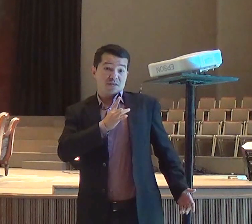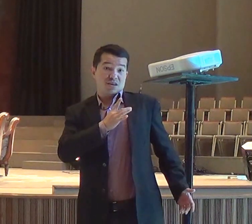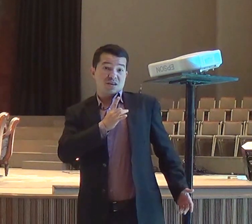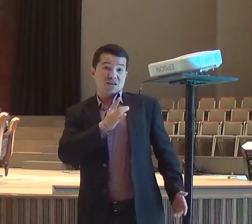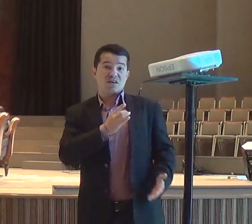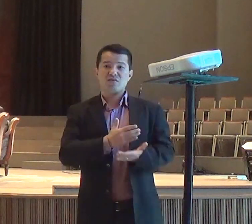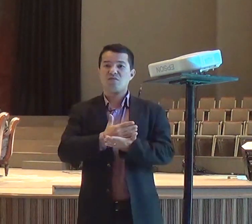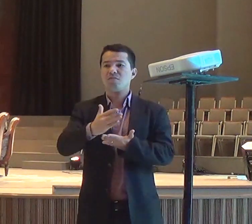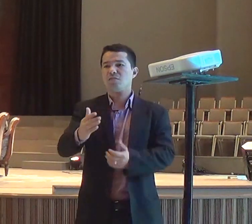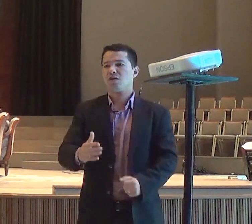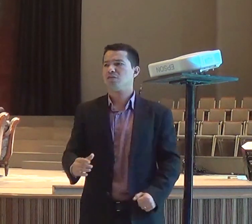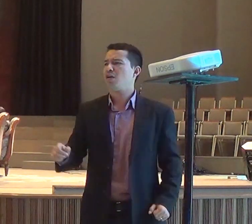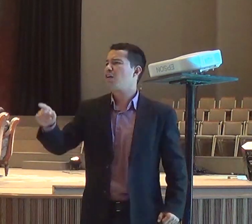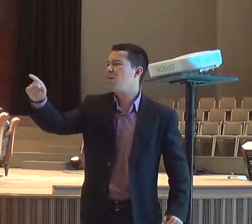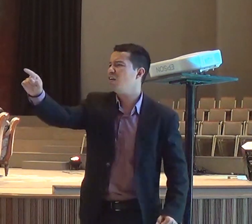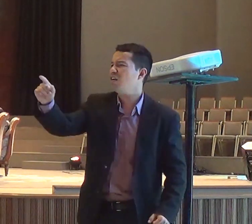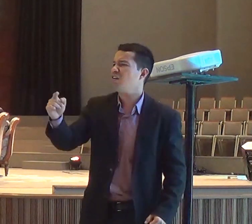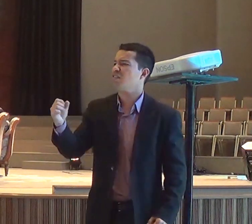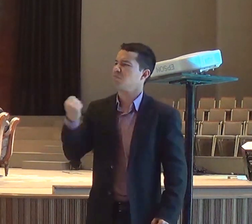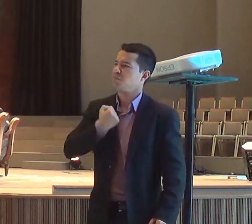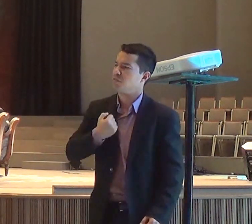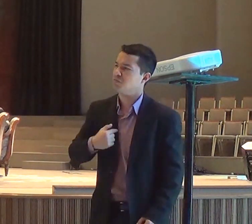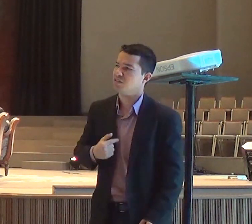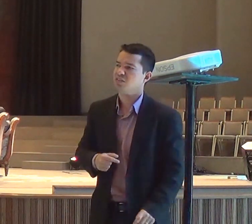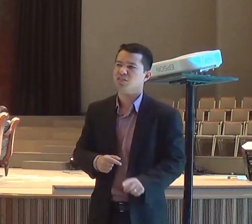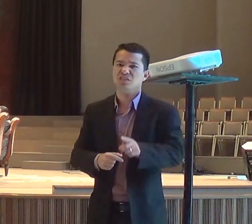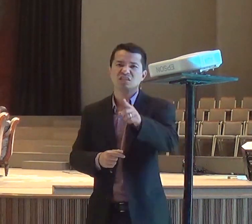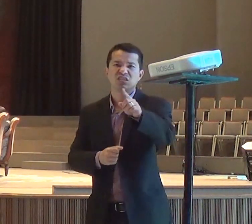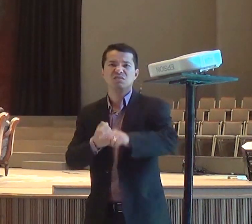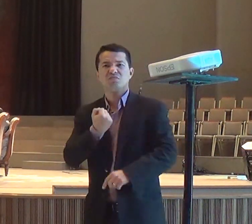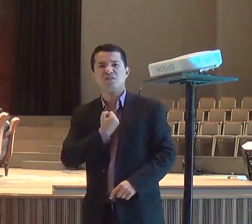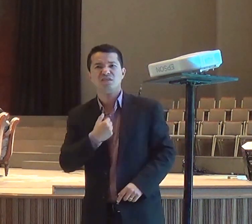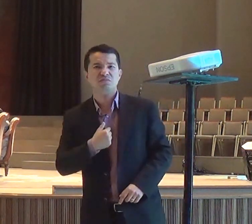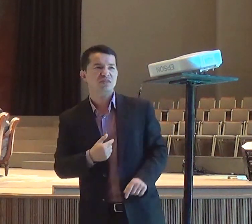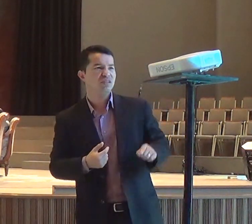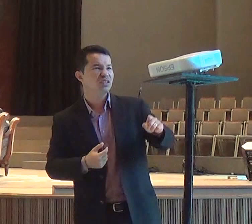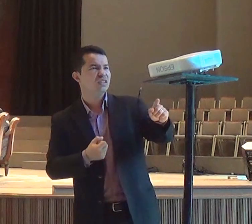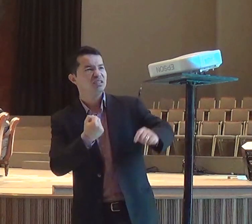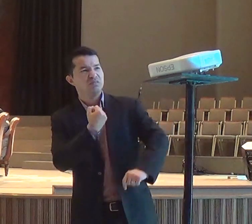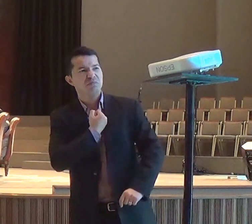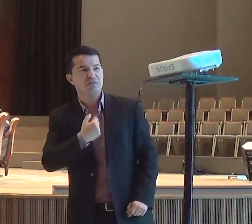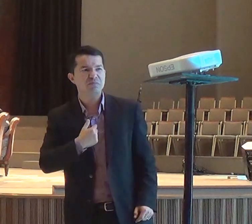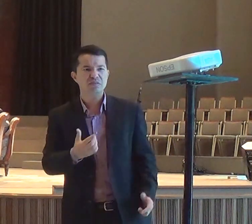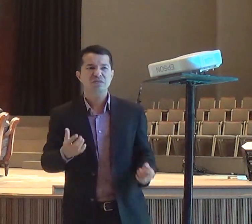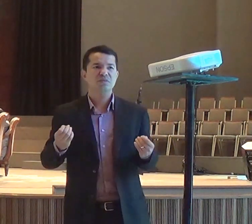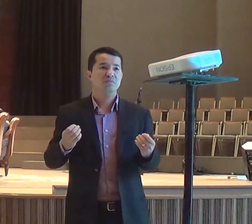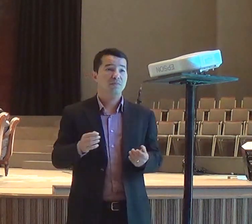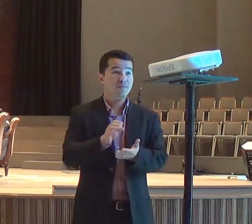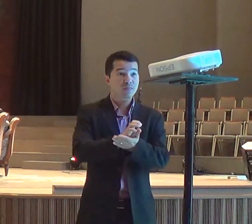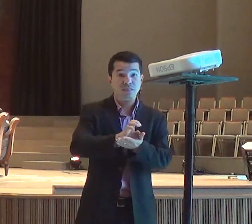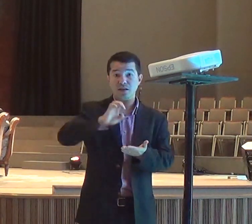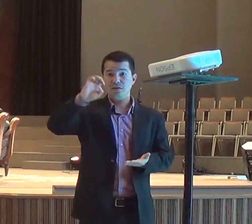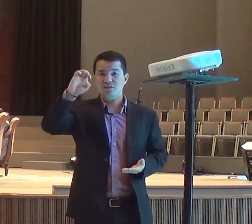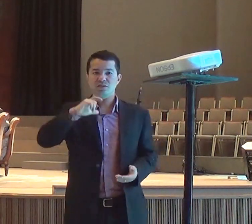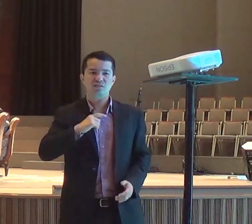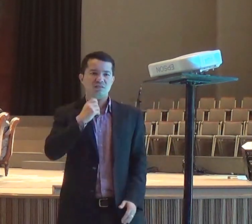eles vão me matar, nada vai mudar, nessa terra, Elias estava, decepcionado, com ele mesmo,